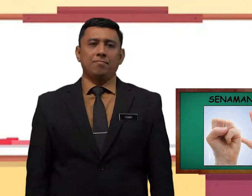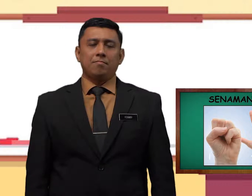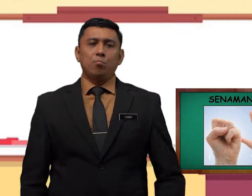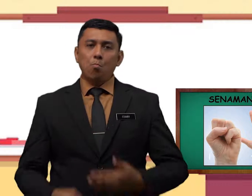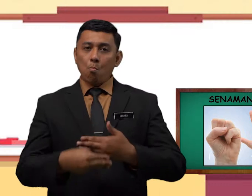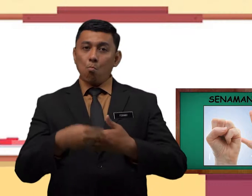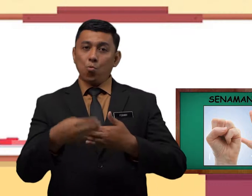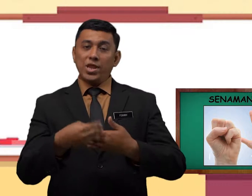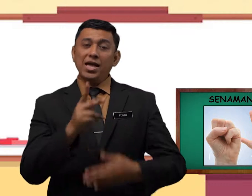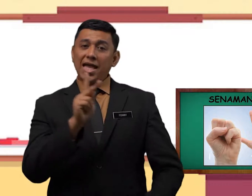Mudah kan?